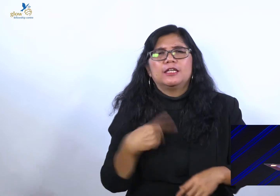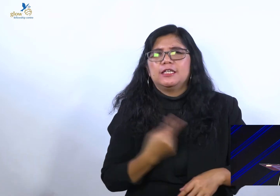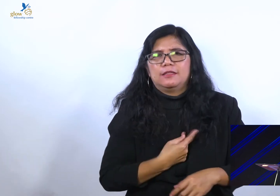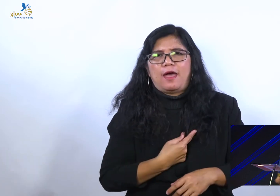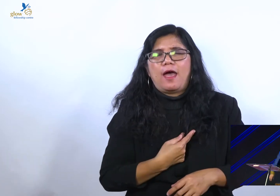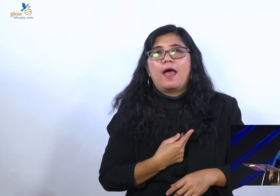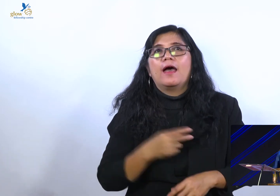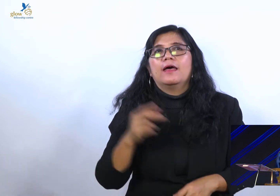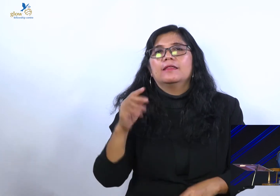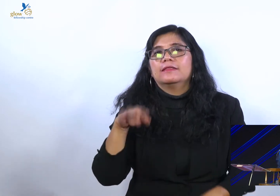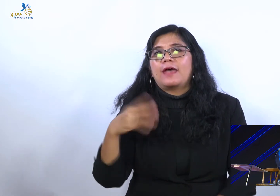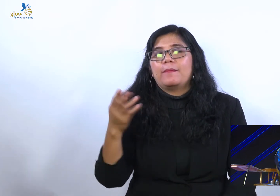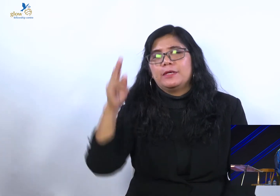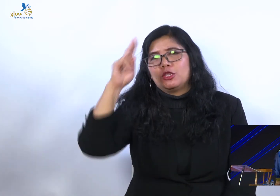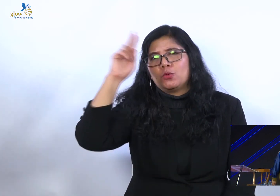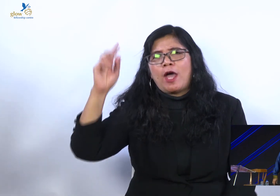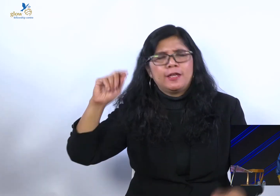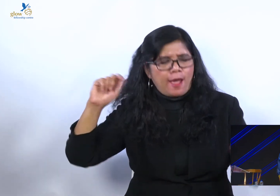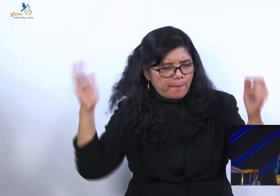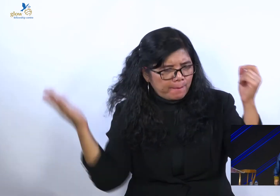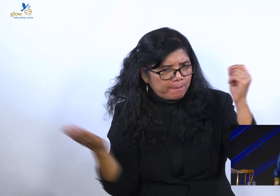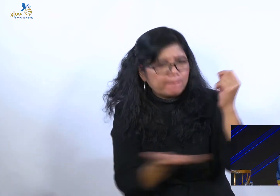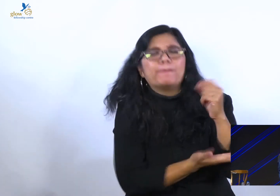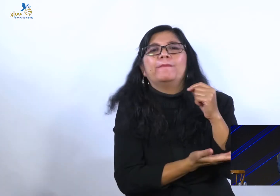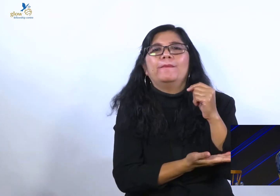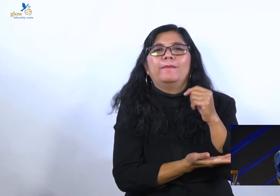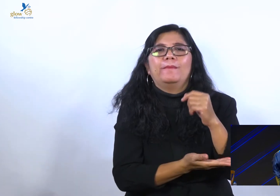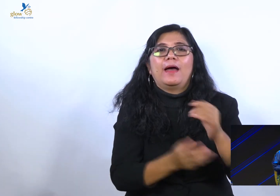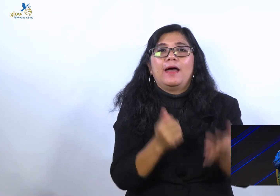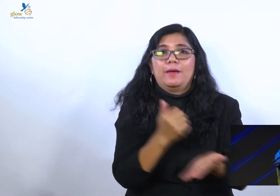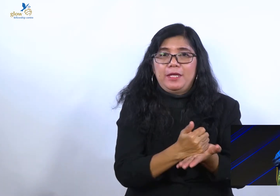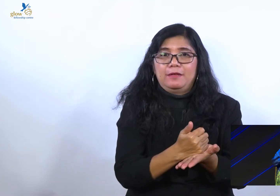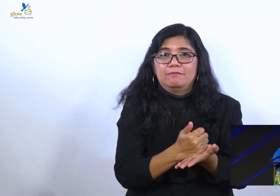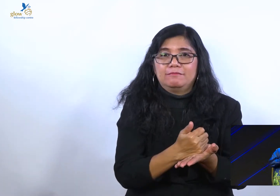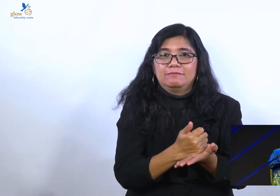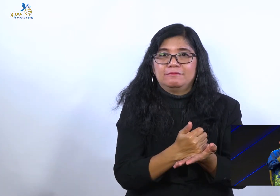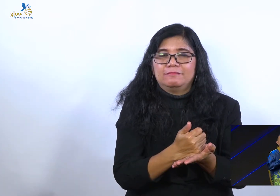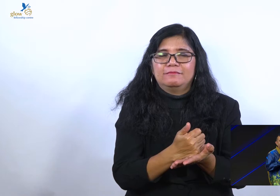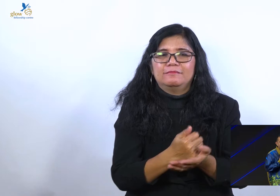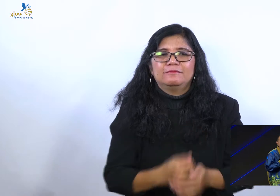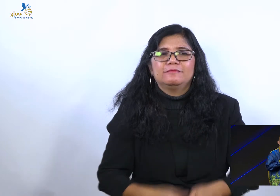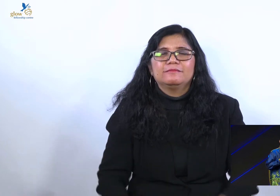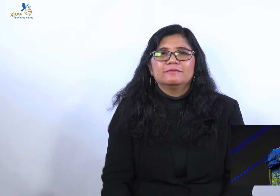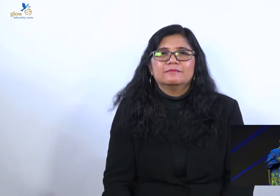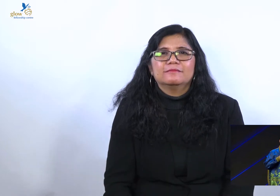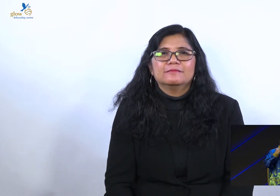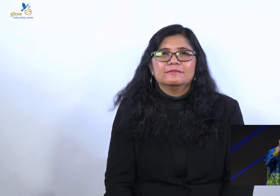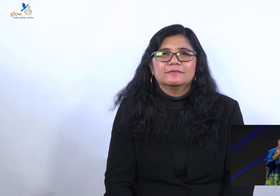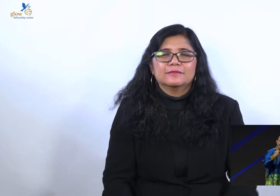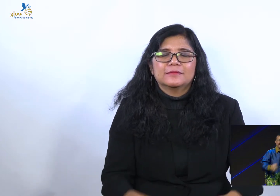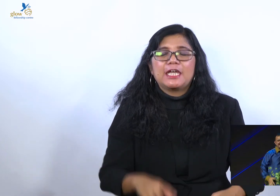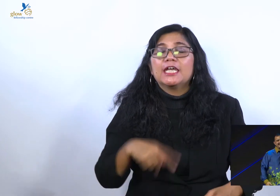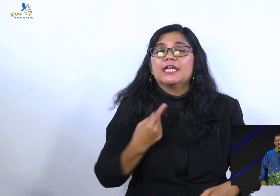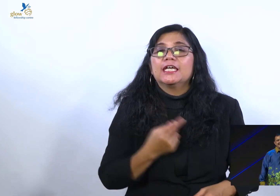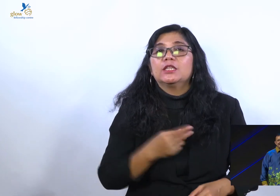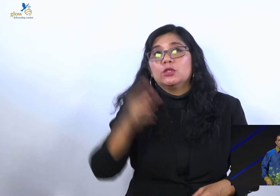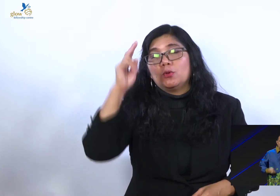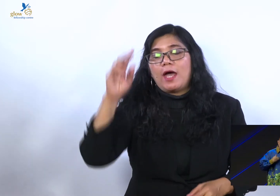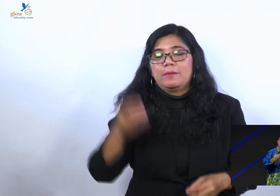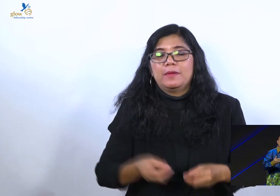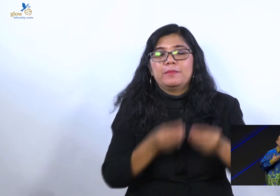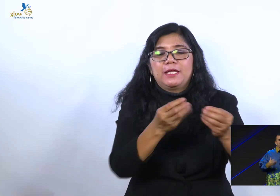Tuhan tidak kasih kita kapak untuk menebang pohon. Tapi Tuhan kasih kita hati yang mengasihi untuk mendoakan.